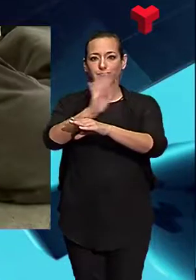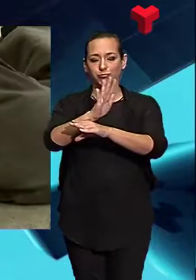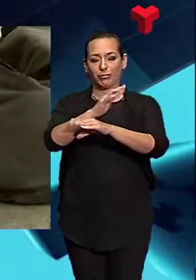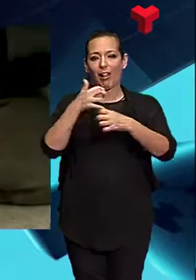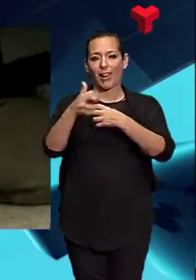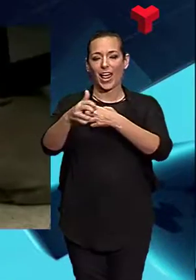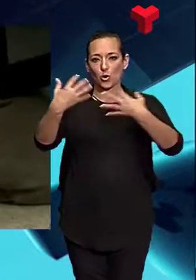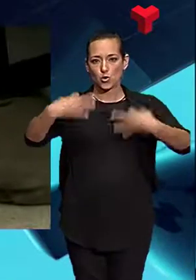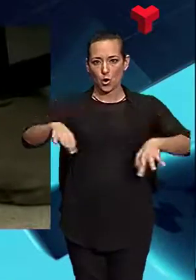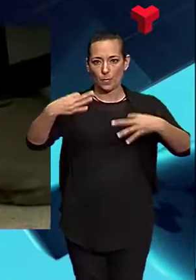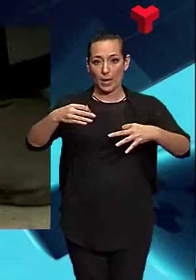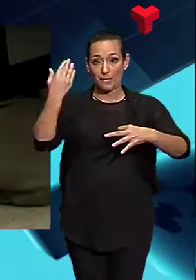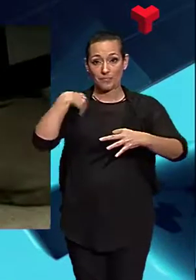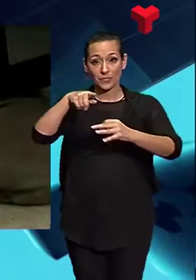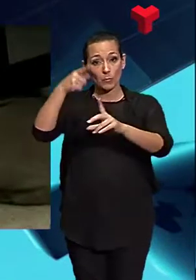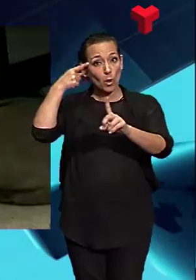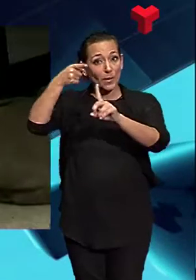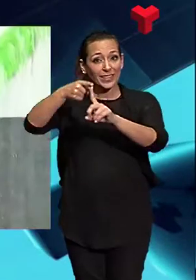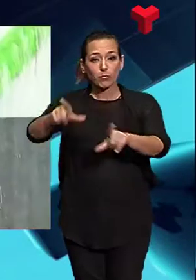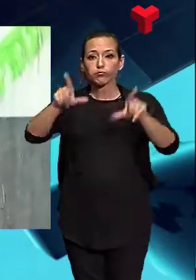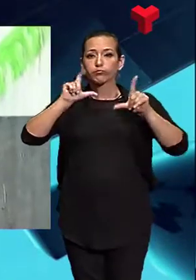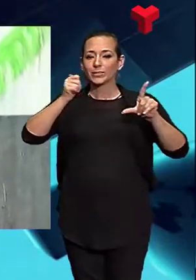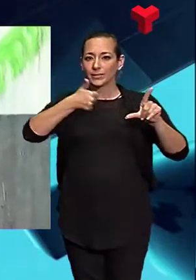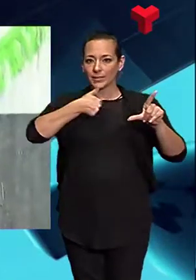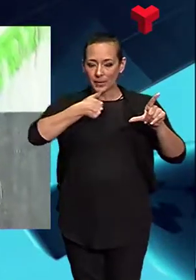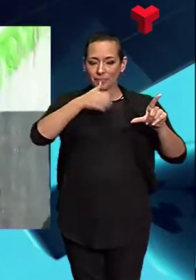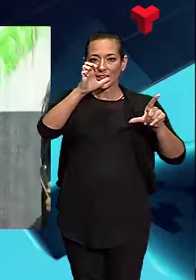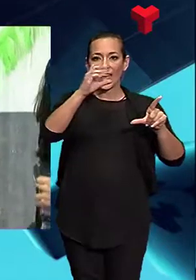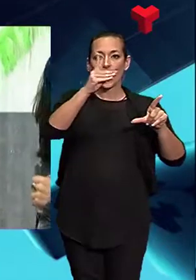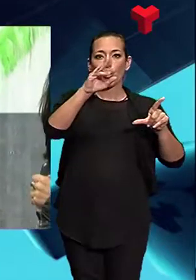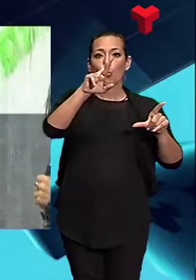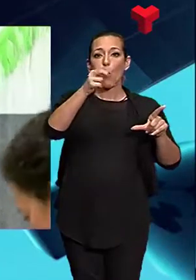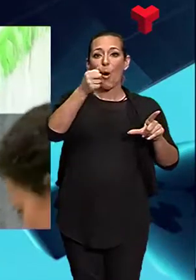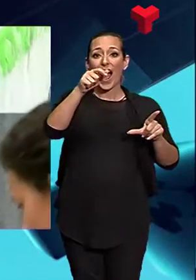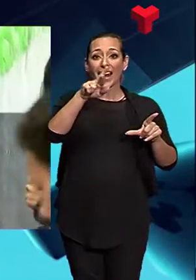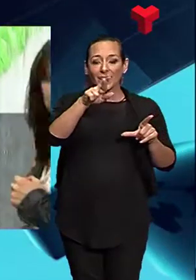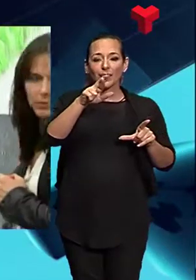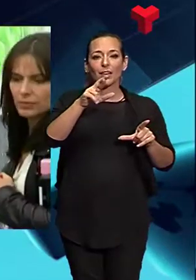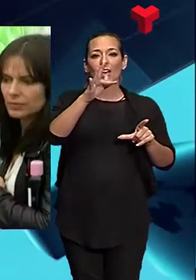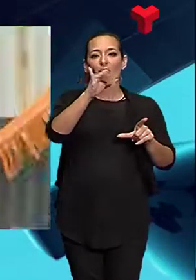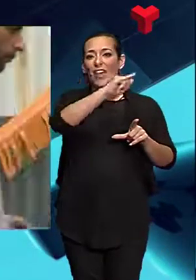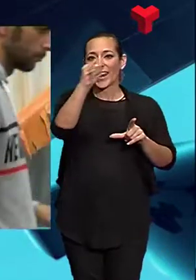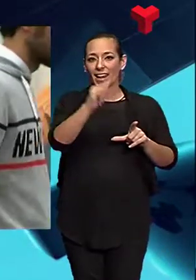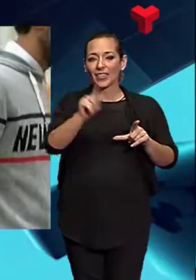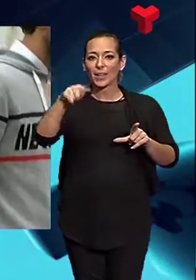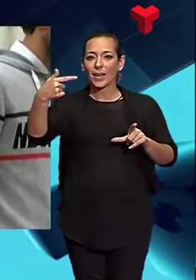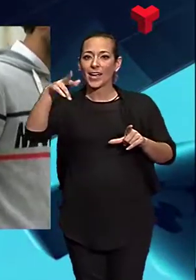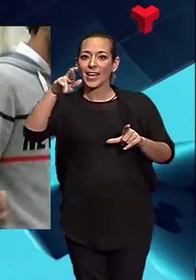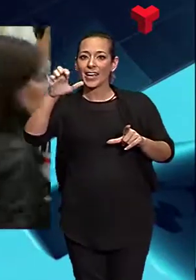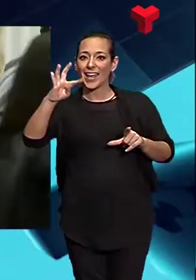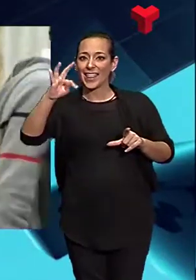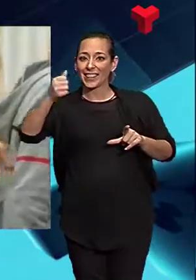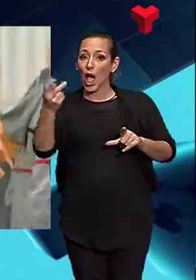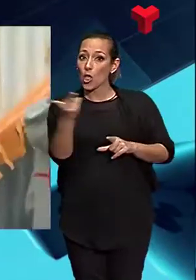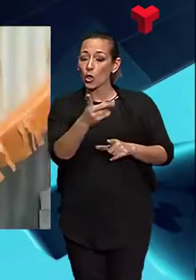protagonitzat per Eduard Fernández i Greta Fernández. Els dos actors han treballat amb Funes en els anteriors curs,